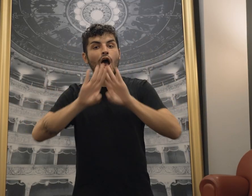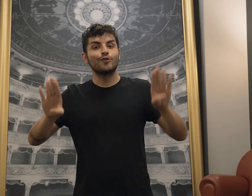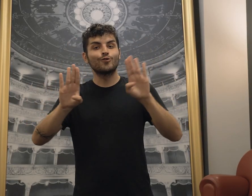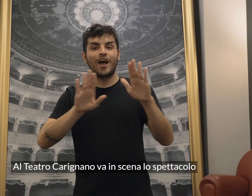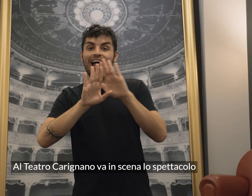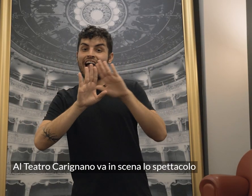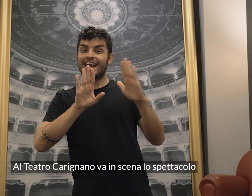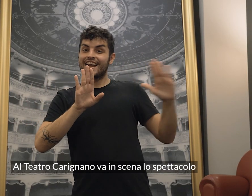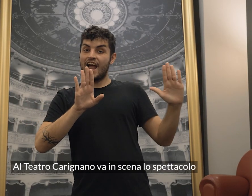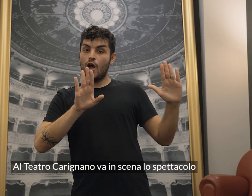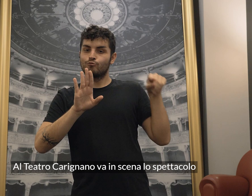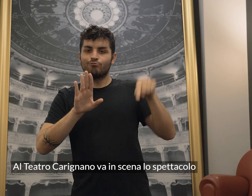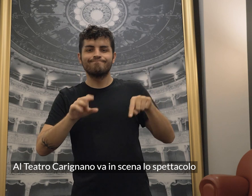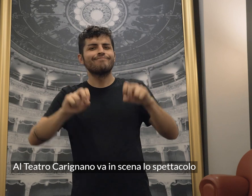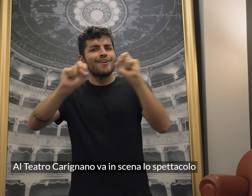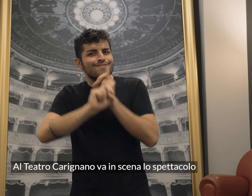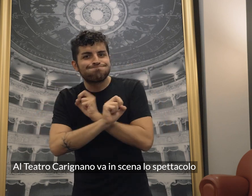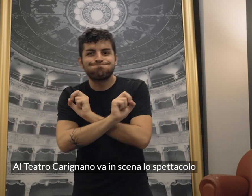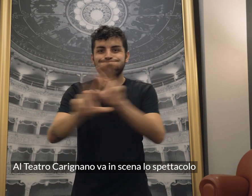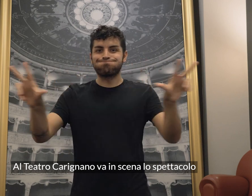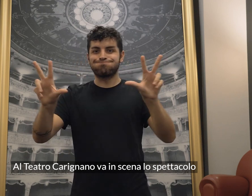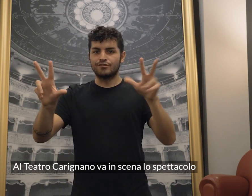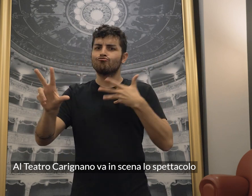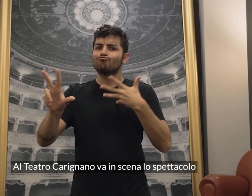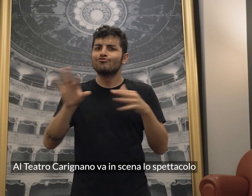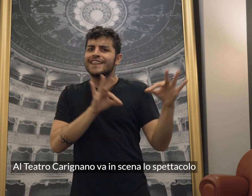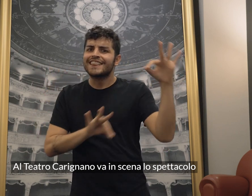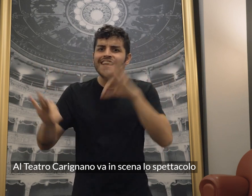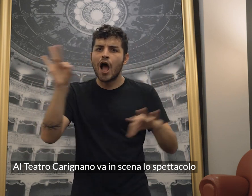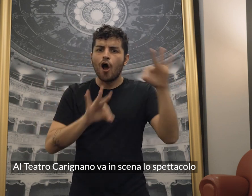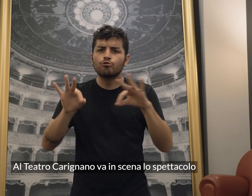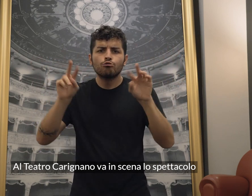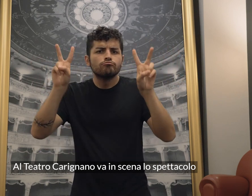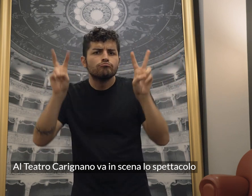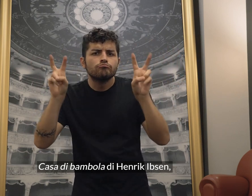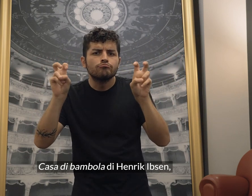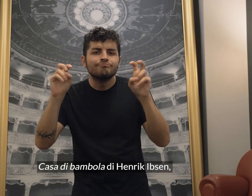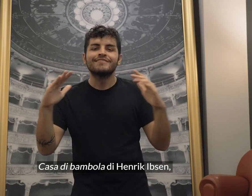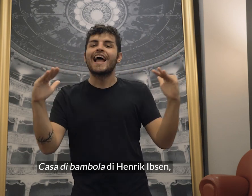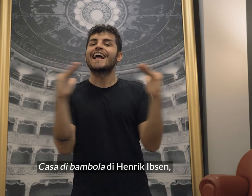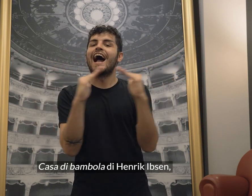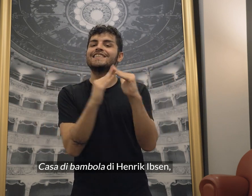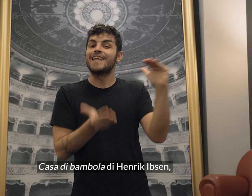Al teatro Carignano va in scena lo spettacolo Casa di Bambola